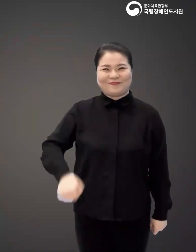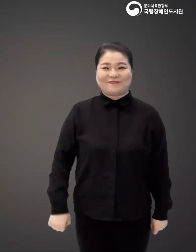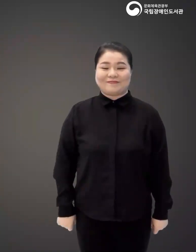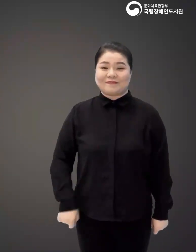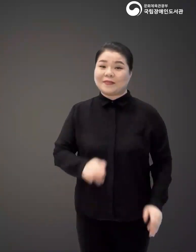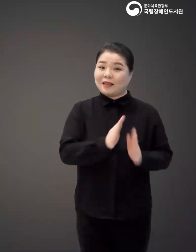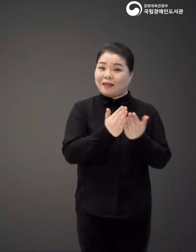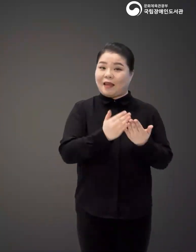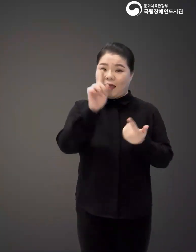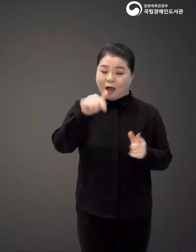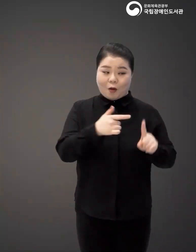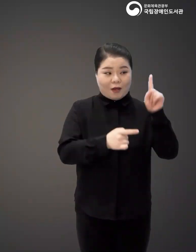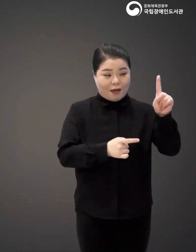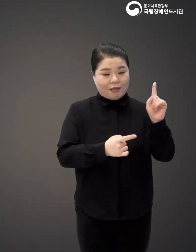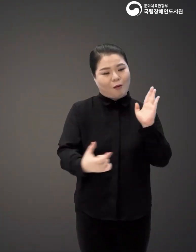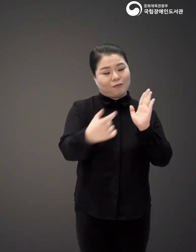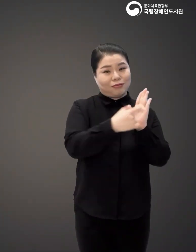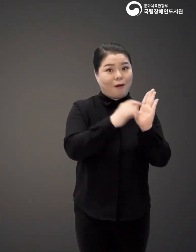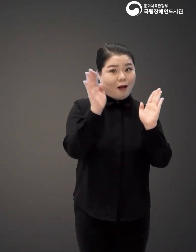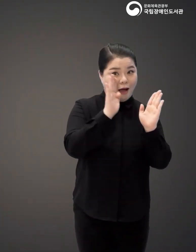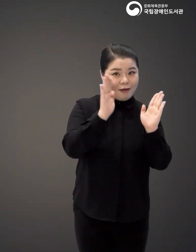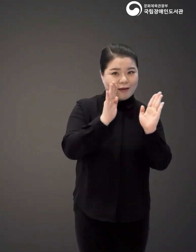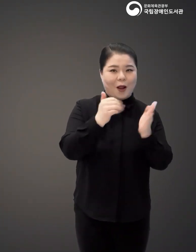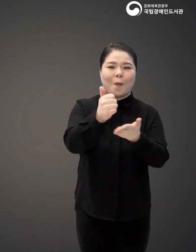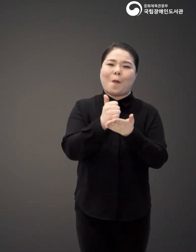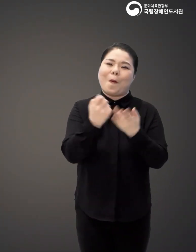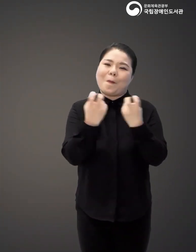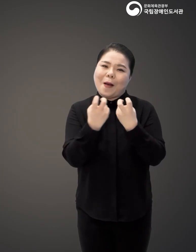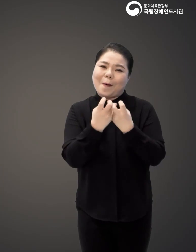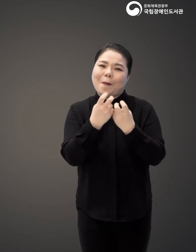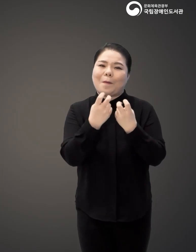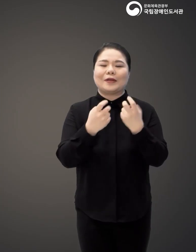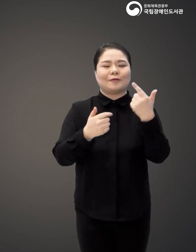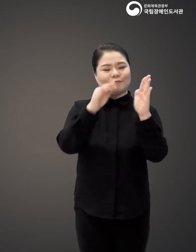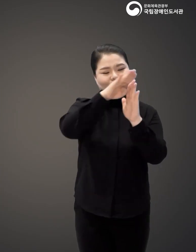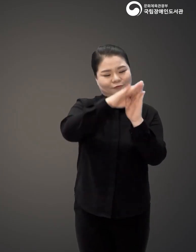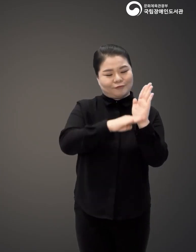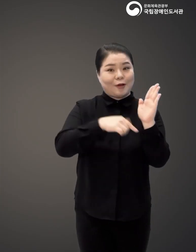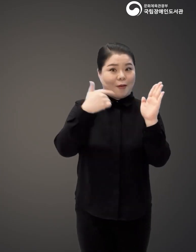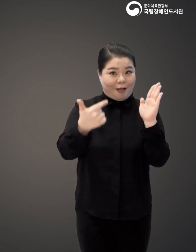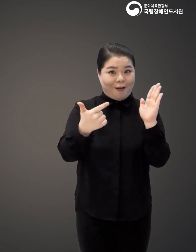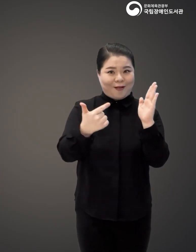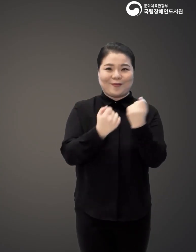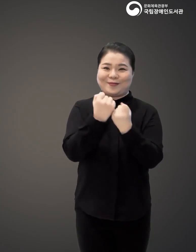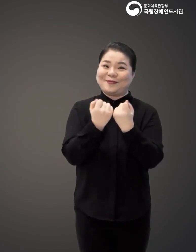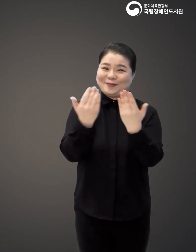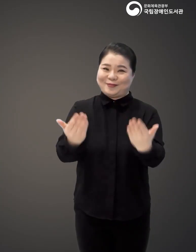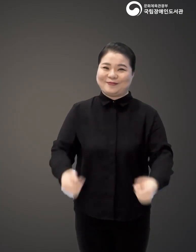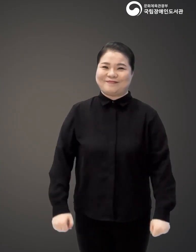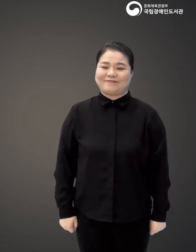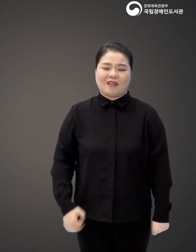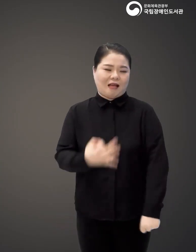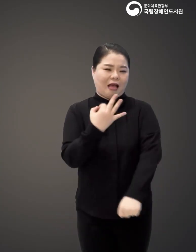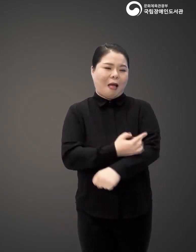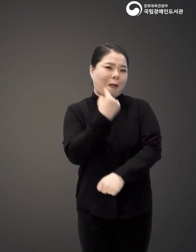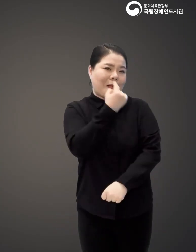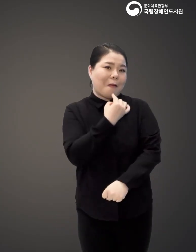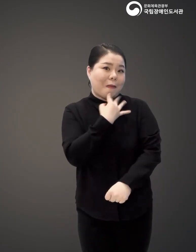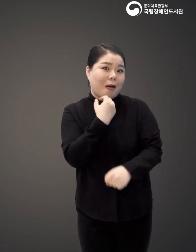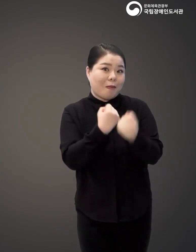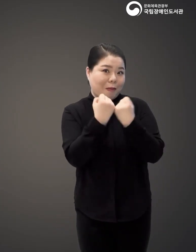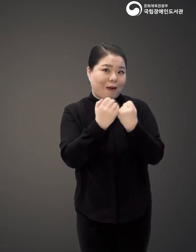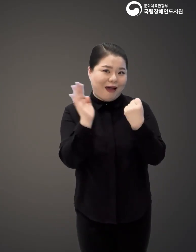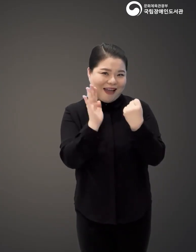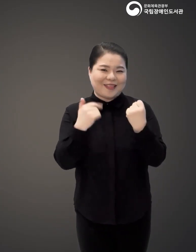책은 1일 1포스팅하지 않고 모객하는 비법을 총 6단계로 나누어 알려주고 있습니다. 단순한 설명보다는